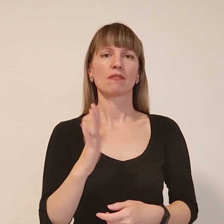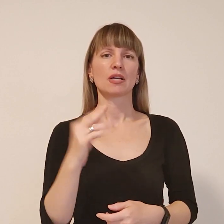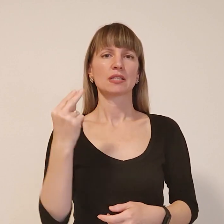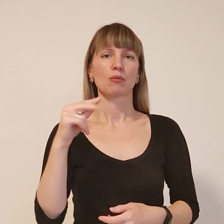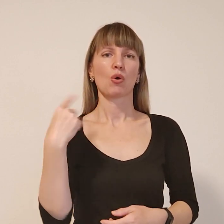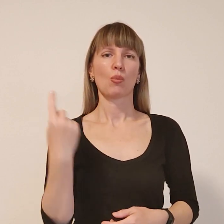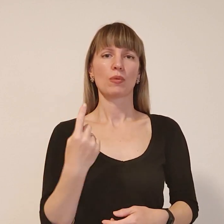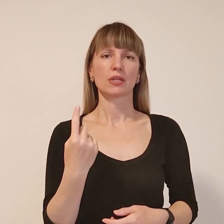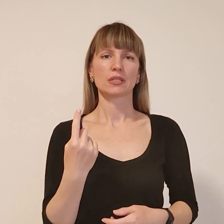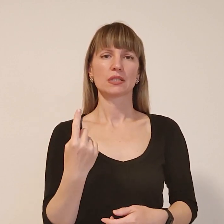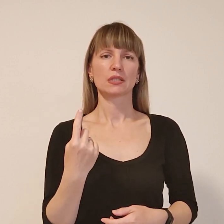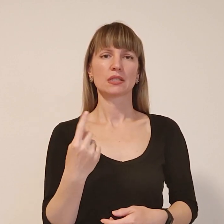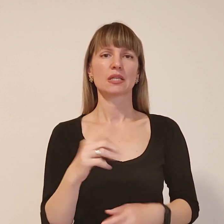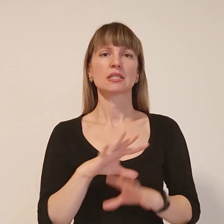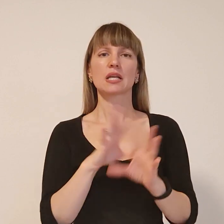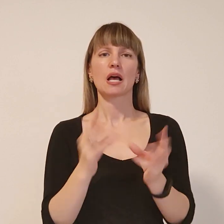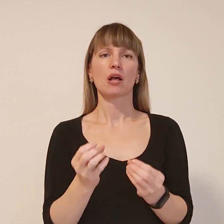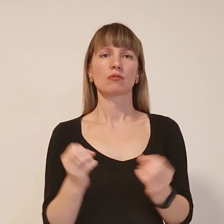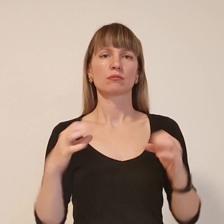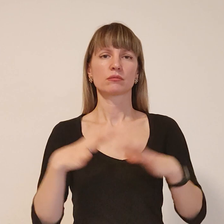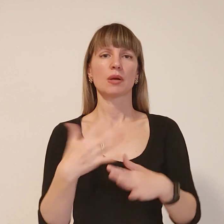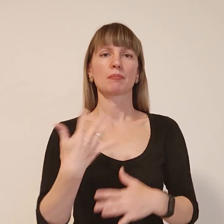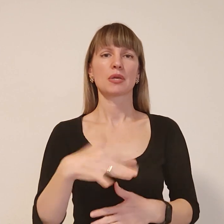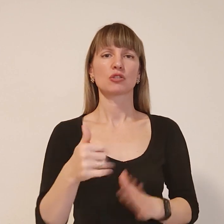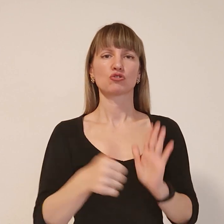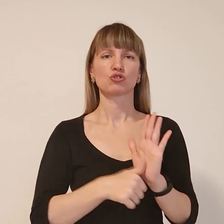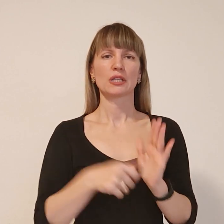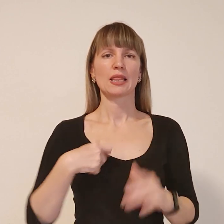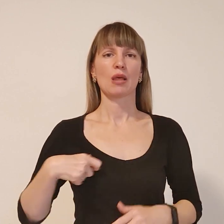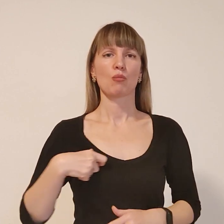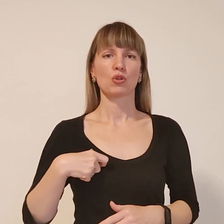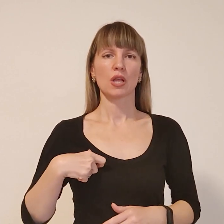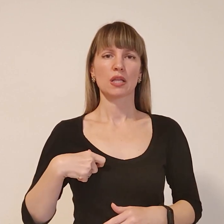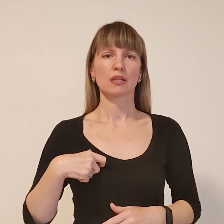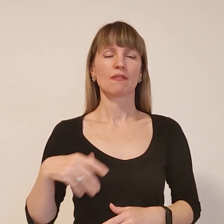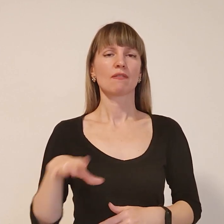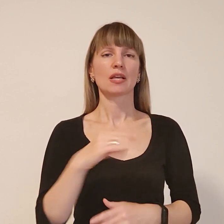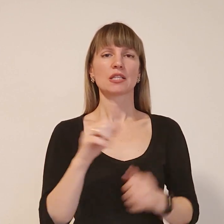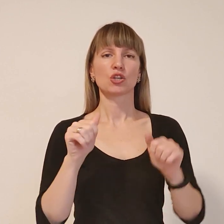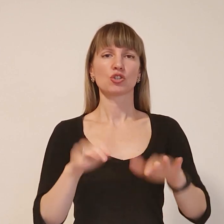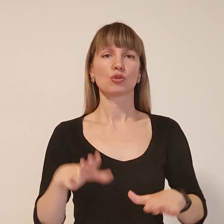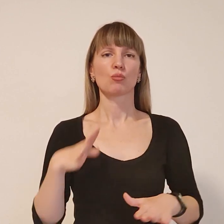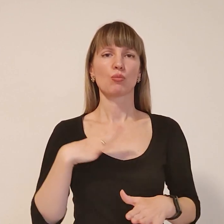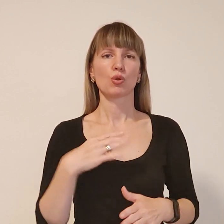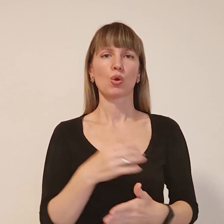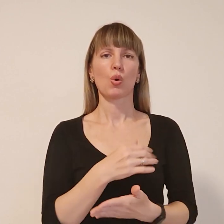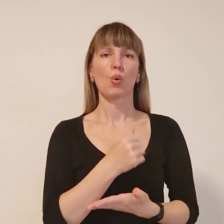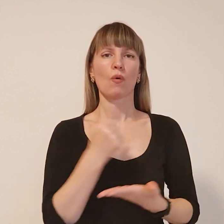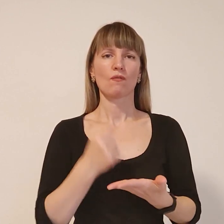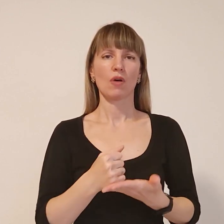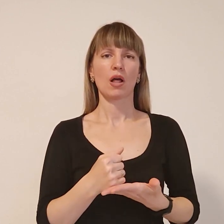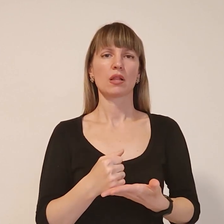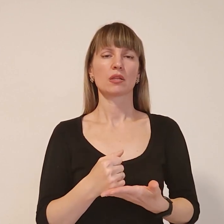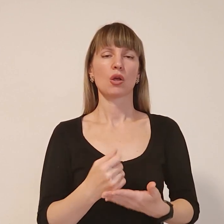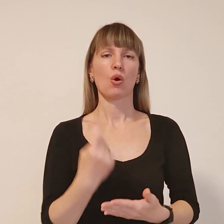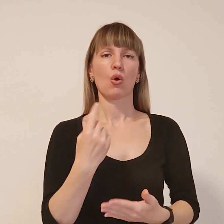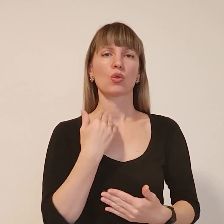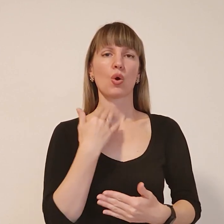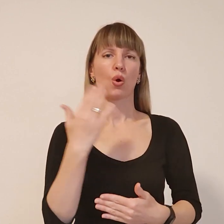області. Загалом зібралося 56 депутатів. Всі рішення були ухвалені практично одноголосно.